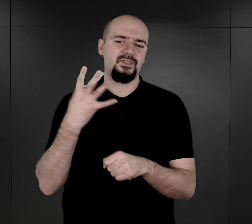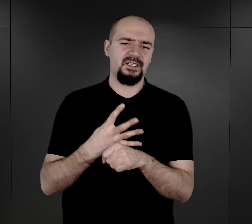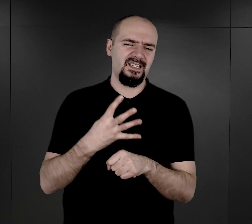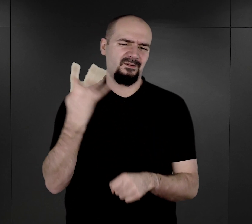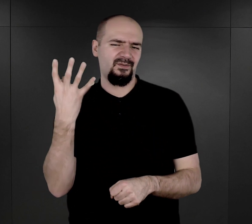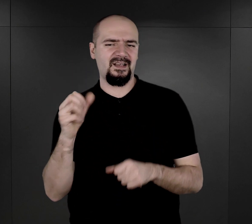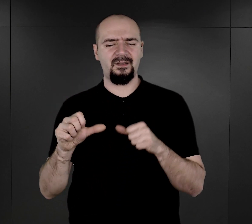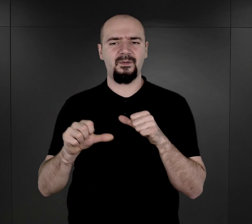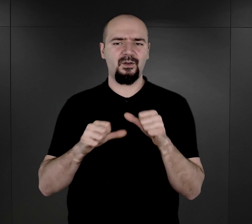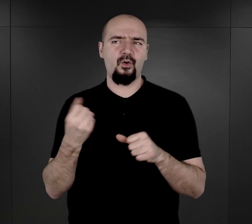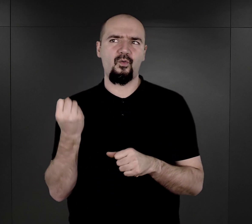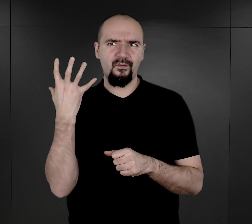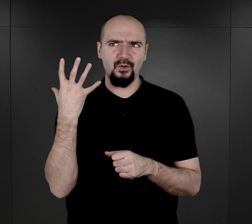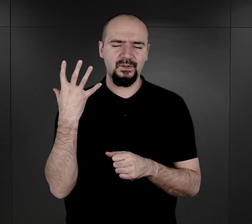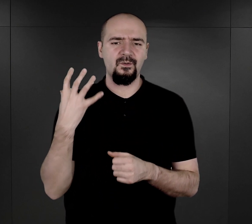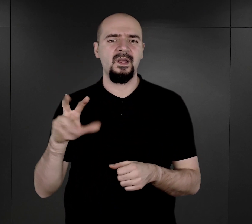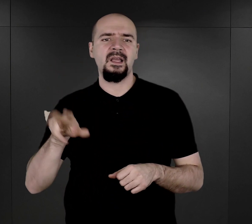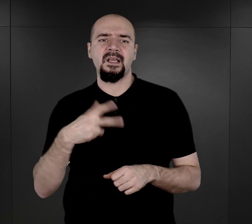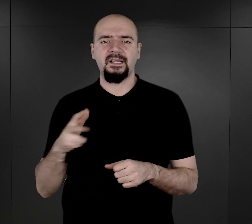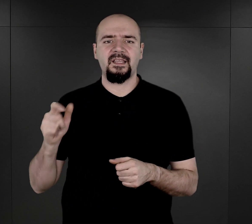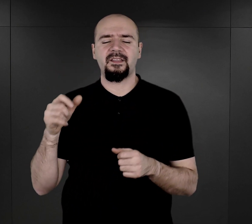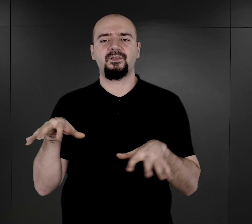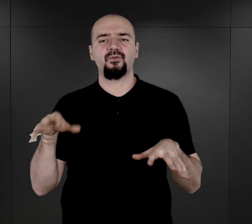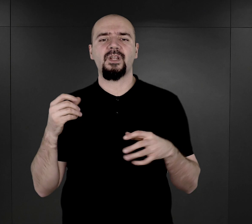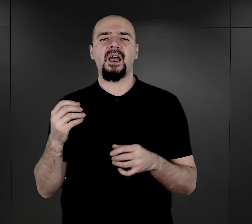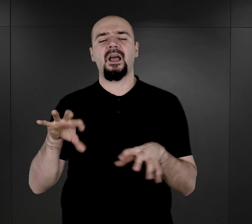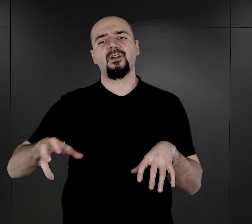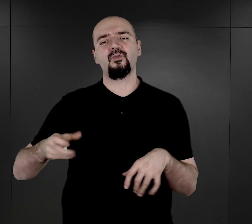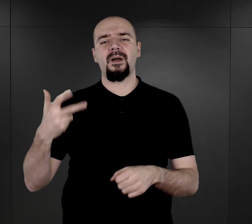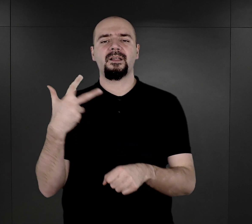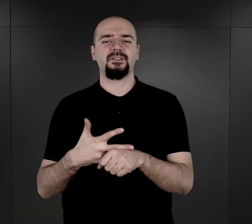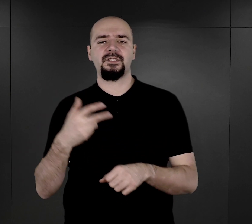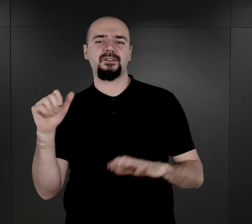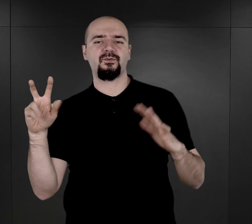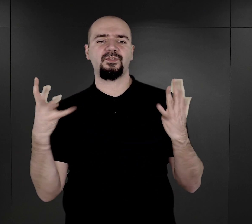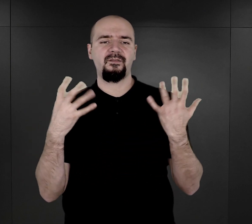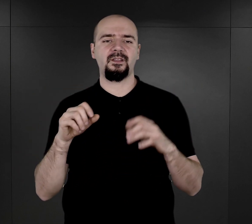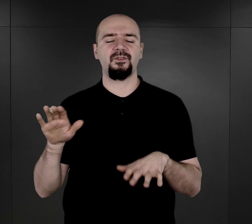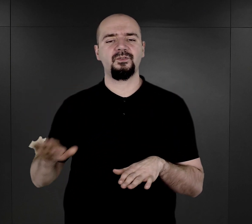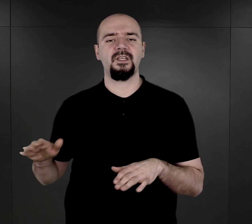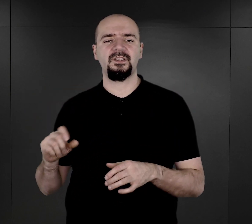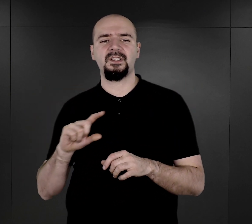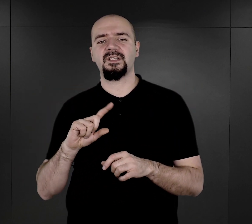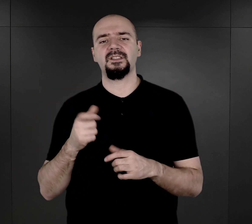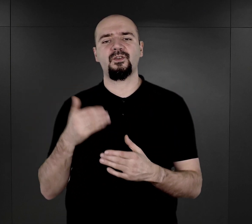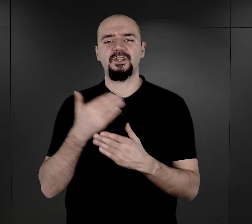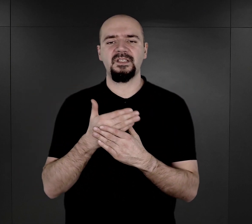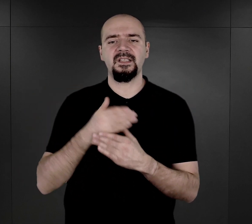wiosną 1944 roku, kiedy duża grupa 39 dzieci z rodzin Sinti, czyli tego szczepu